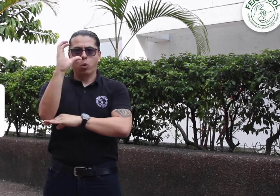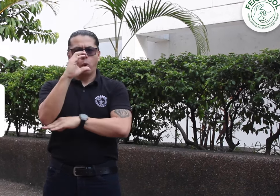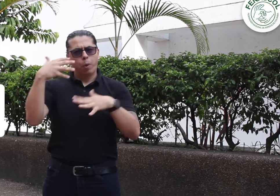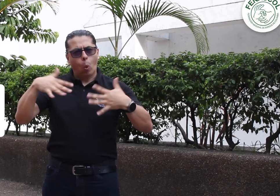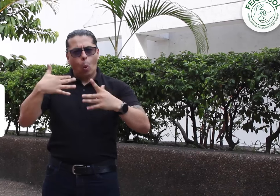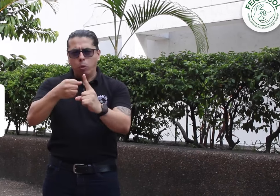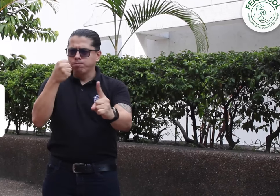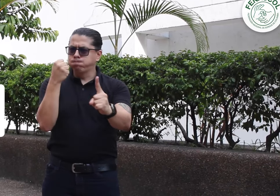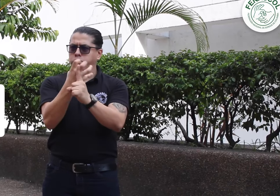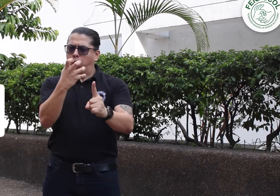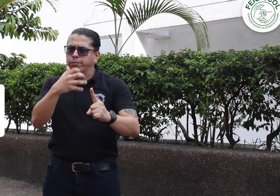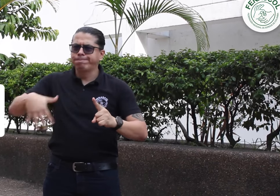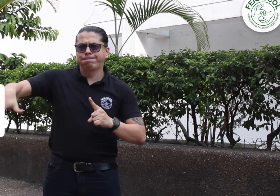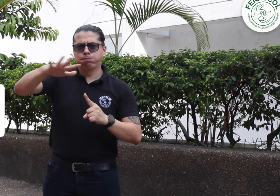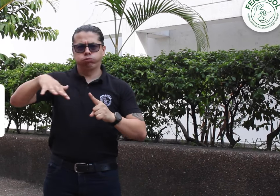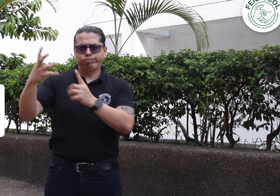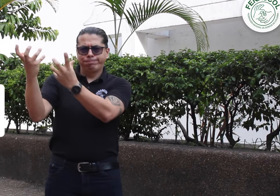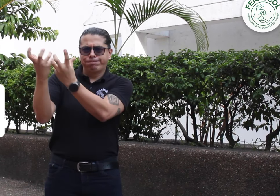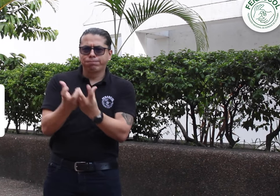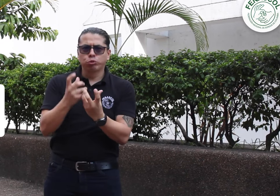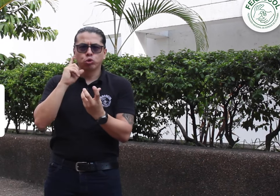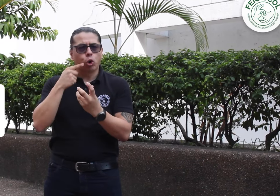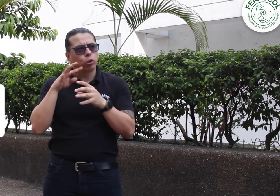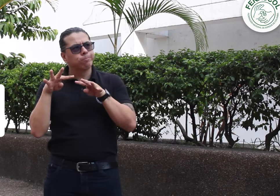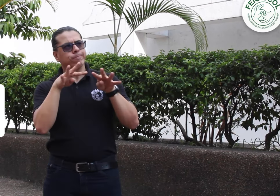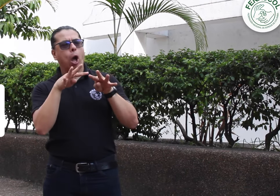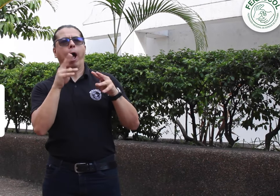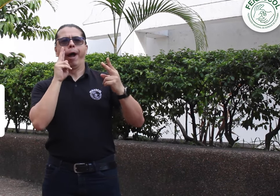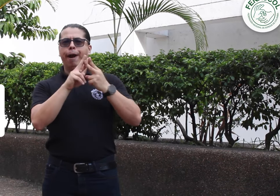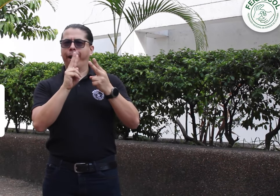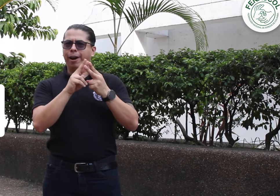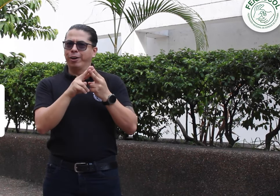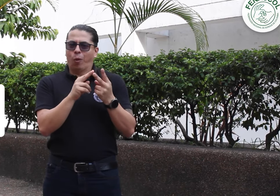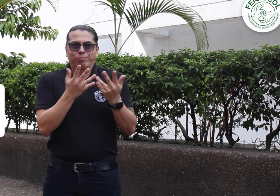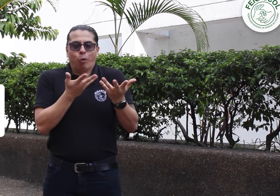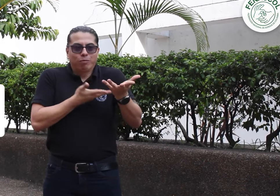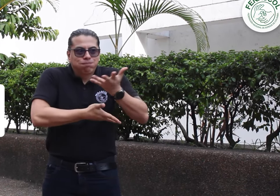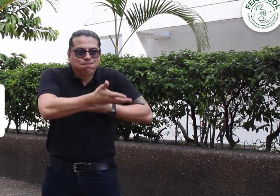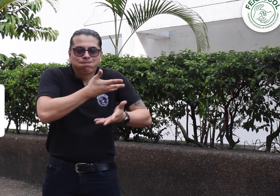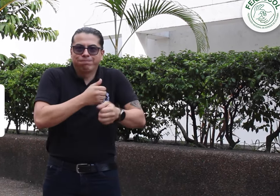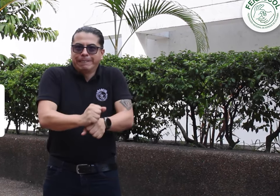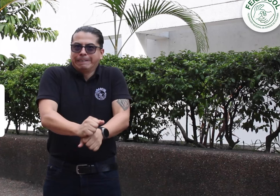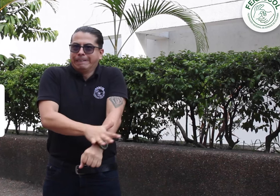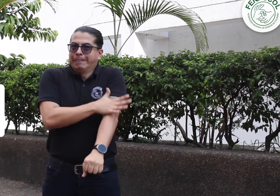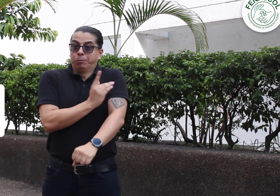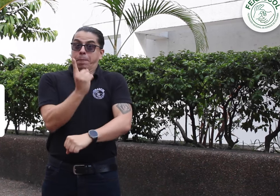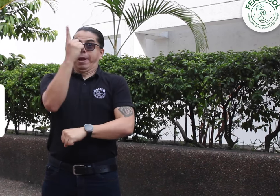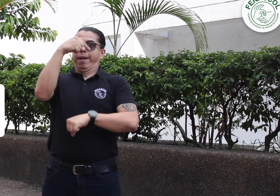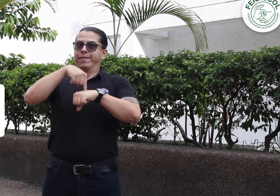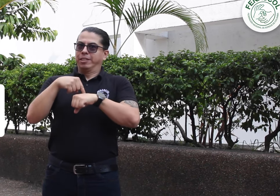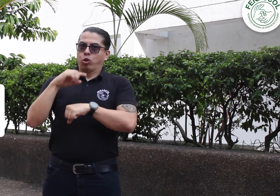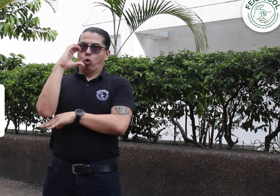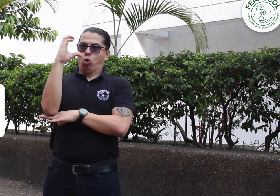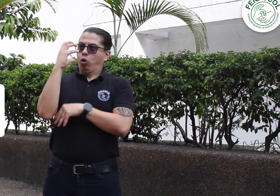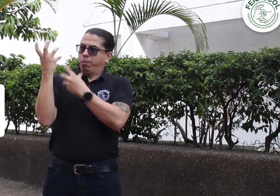de gran impacto para Colombia. Al ser la primera vez que la comunidad sorda del país podía compartir y tener la experiencia de ver a